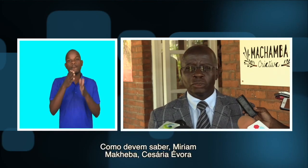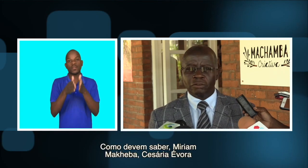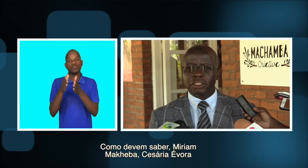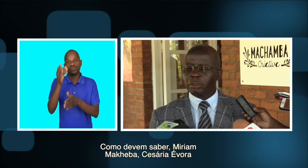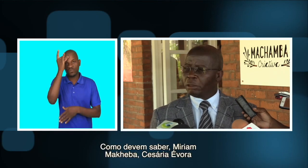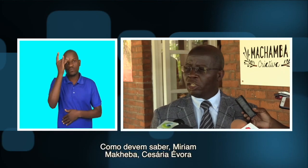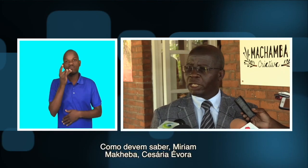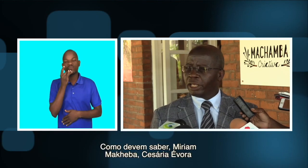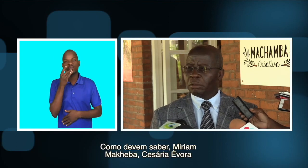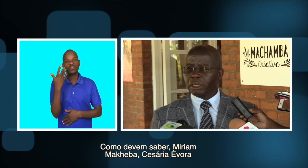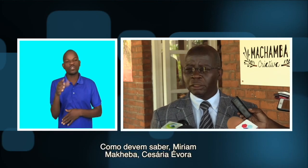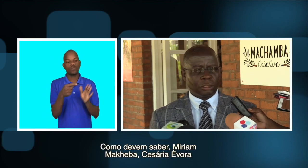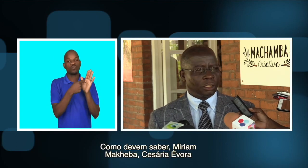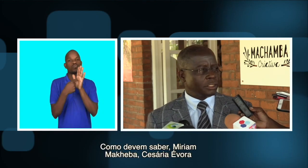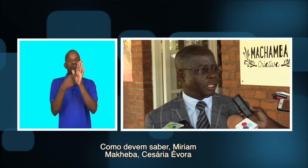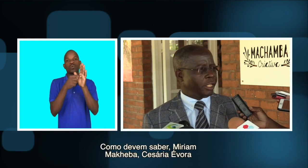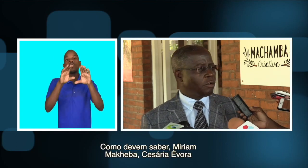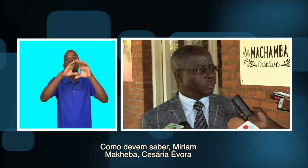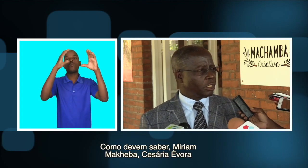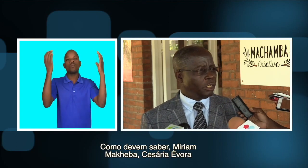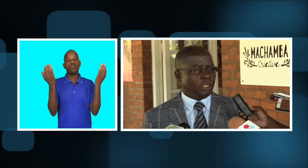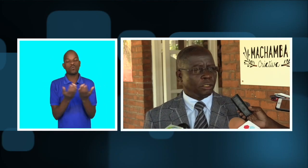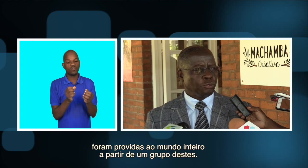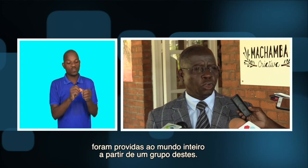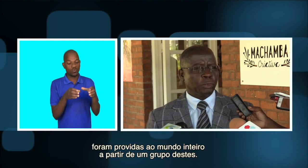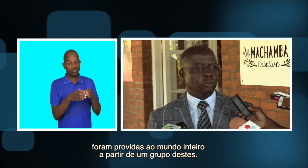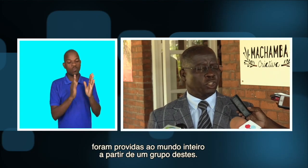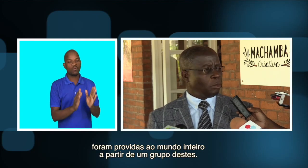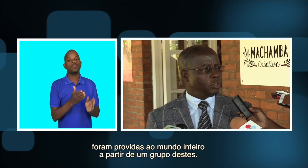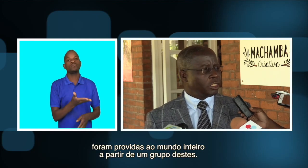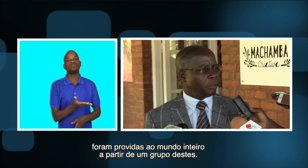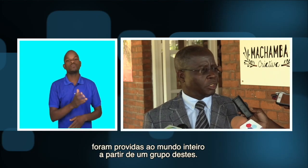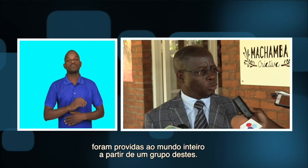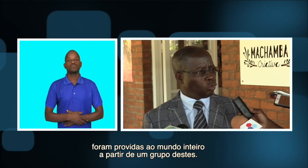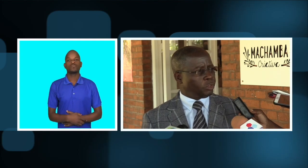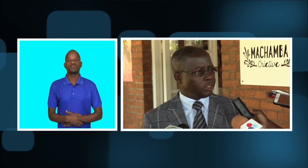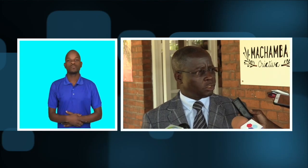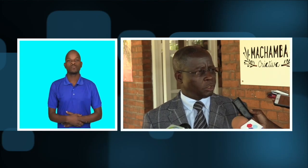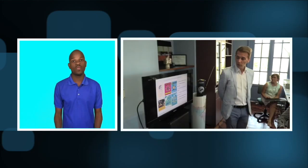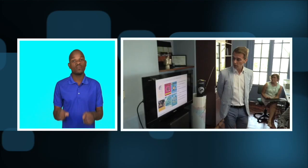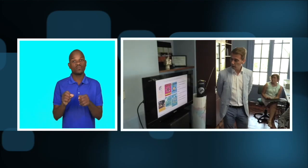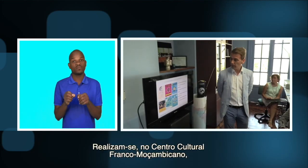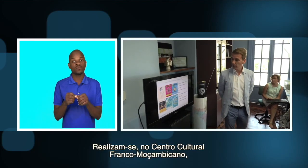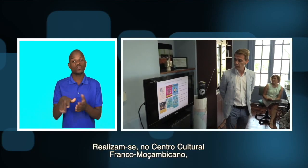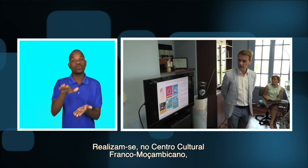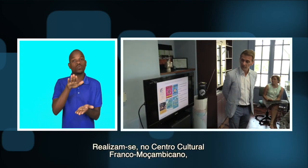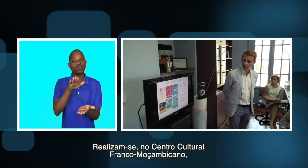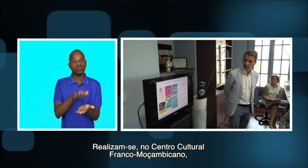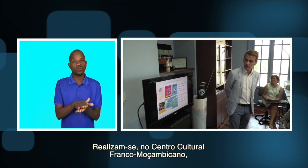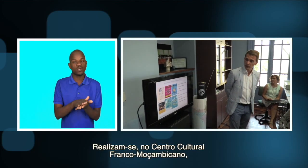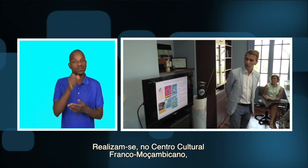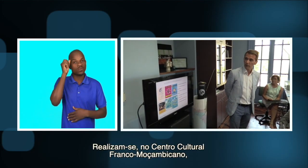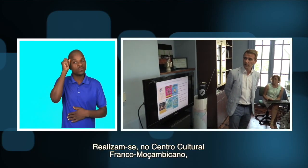como devem saber, a Miriam Maqueba, a César e a Évora foram promovidos para o mundo inteiro a partir de um grupo destes. Realizam